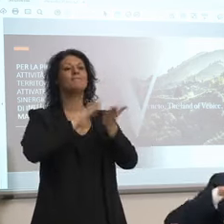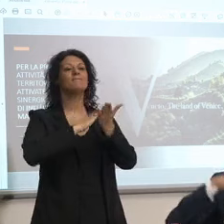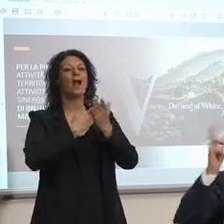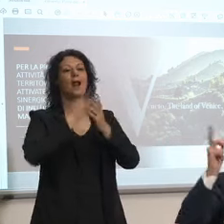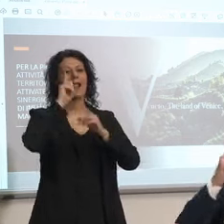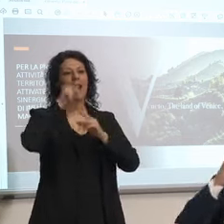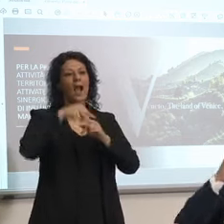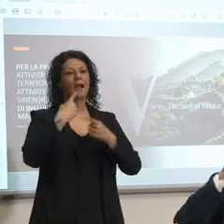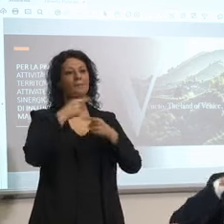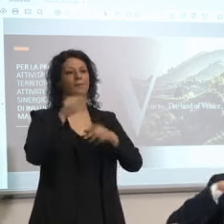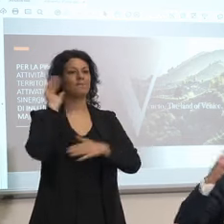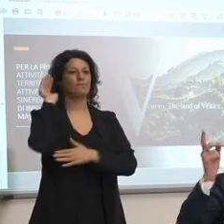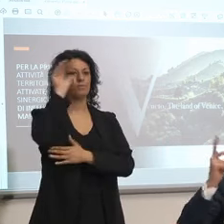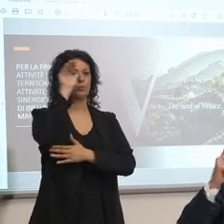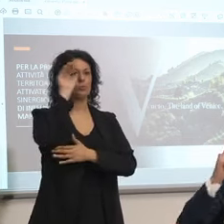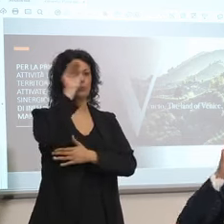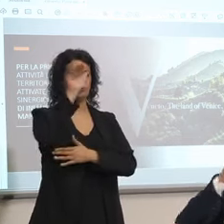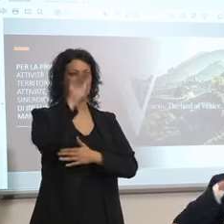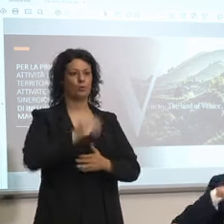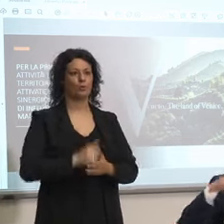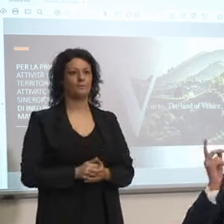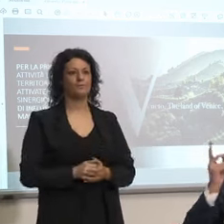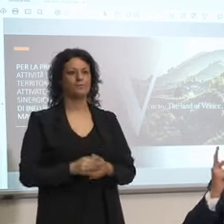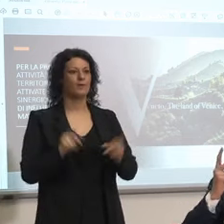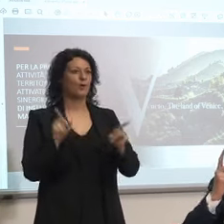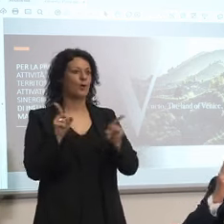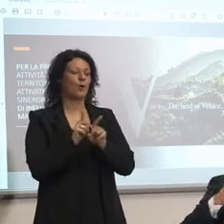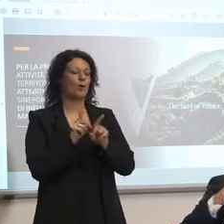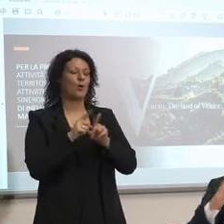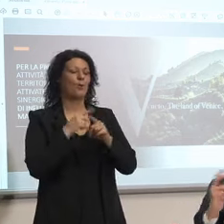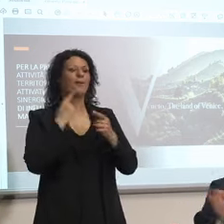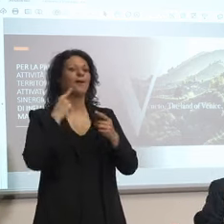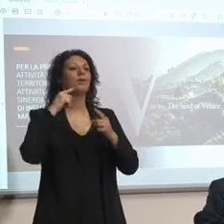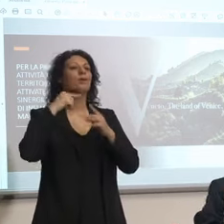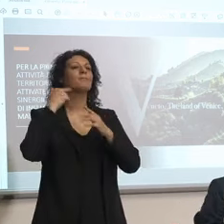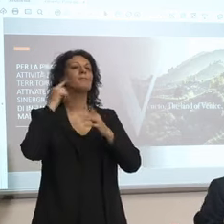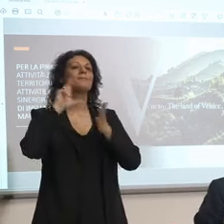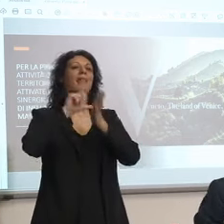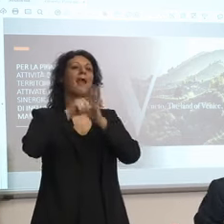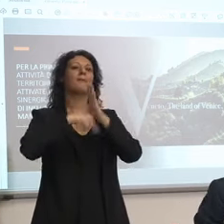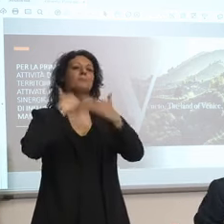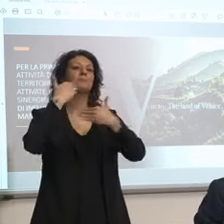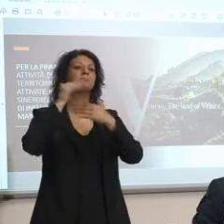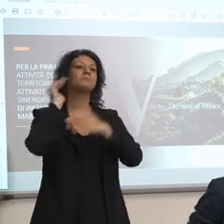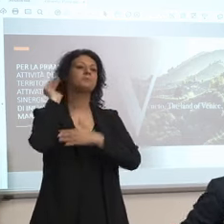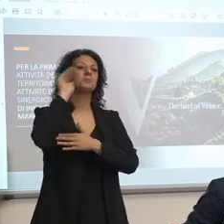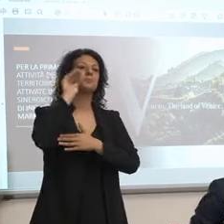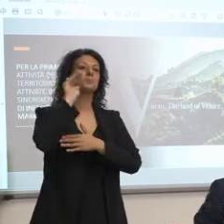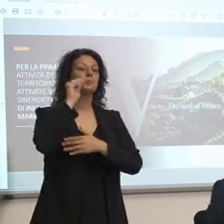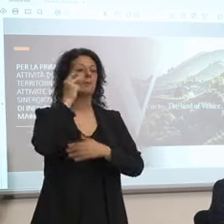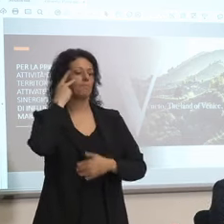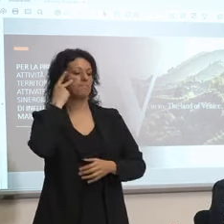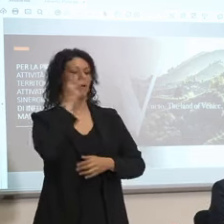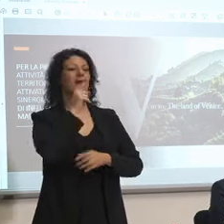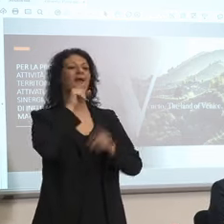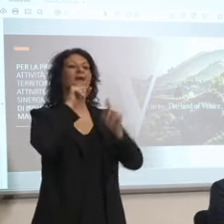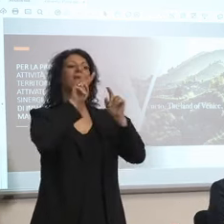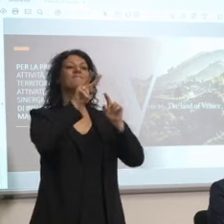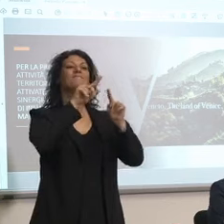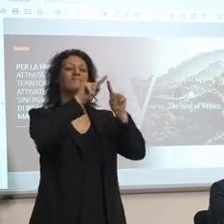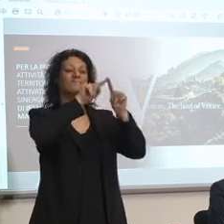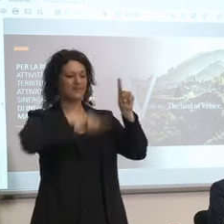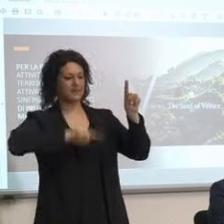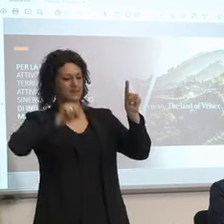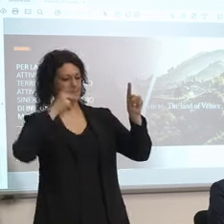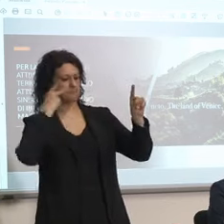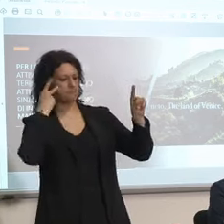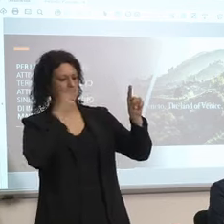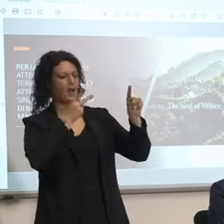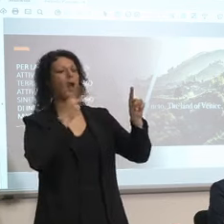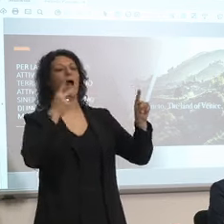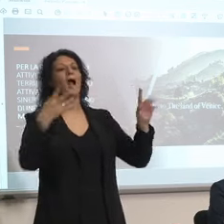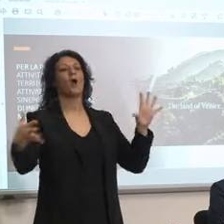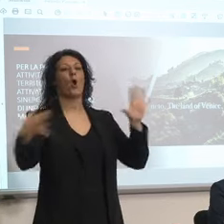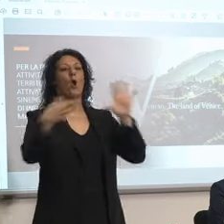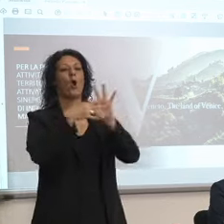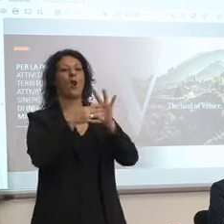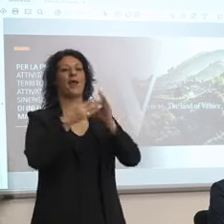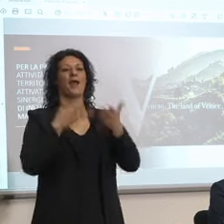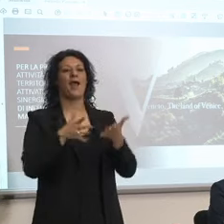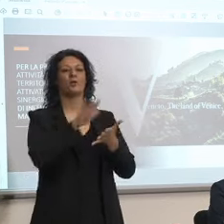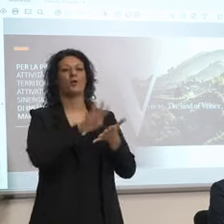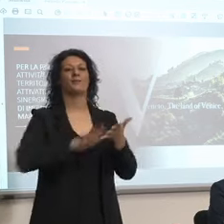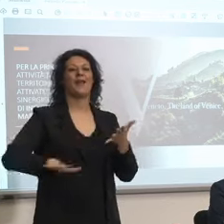soprattutto l'idea del segno domani avere solo la V che mi raggruppa tutto il territorio è fortemente innovativo curiosità